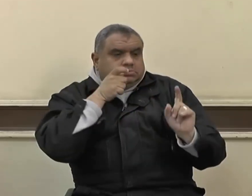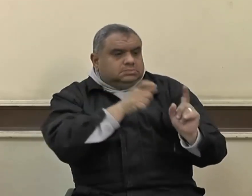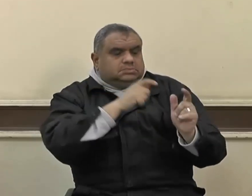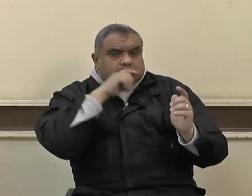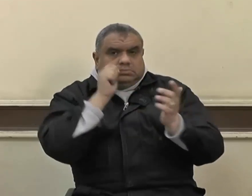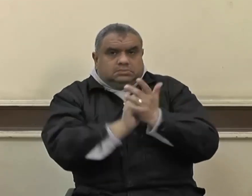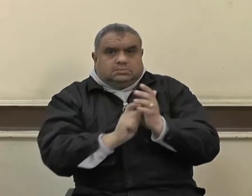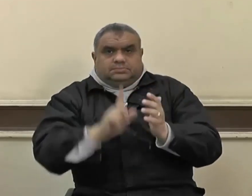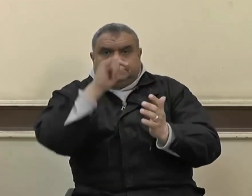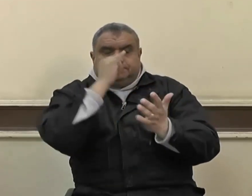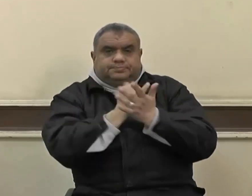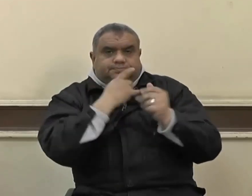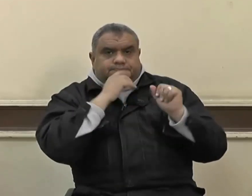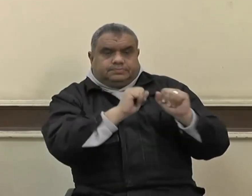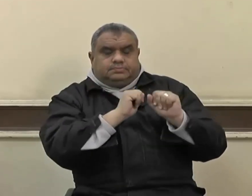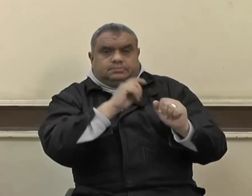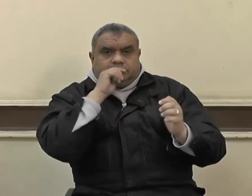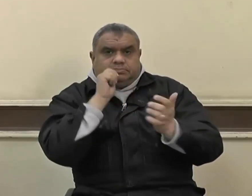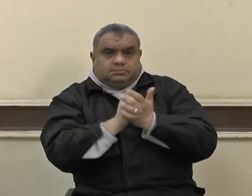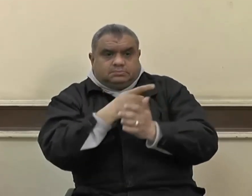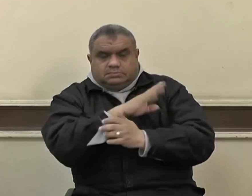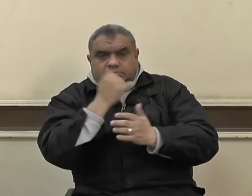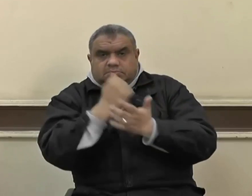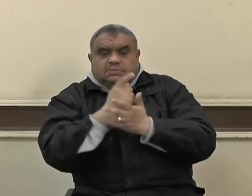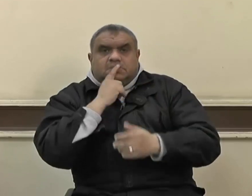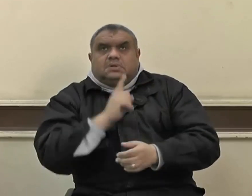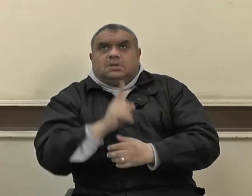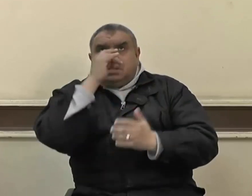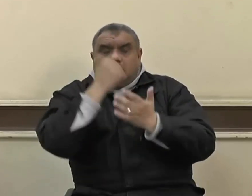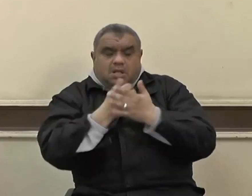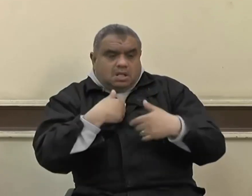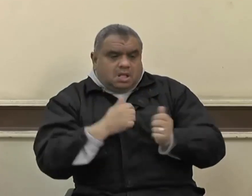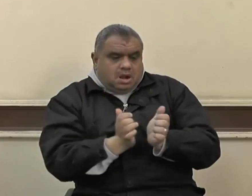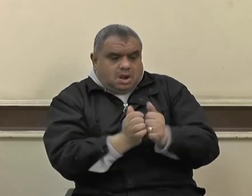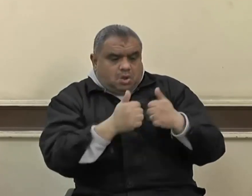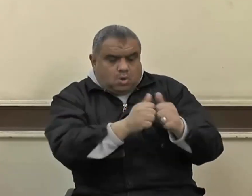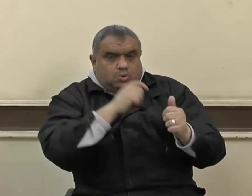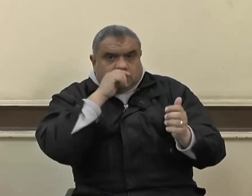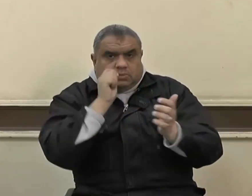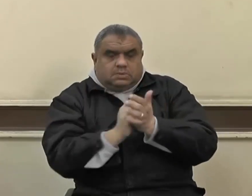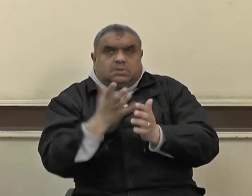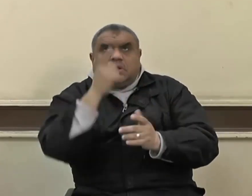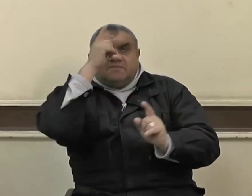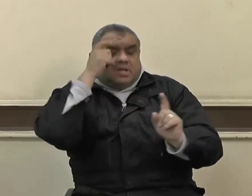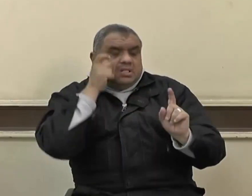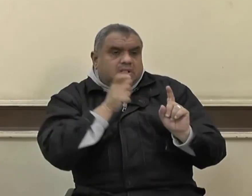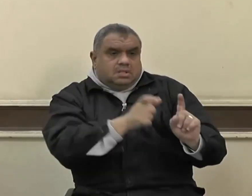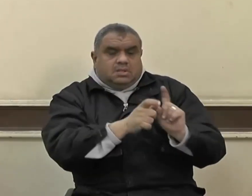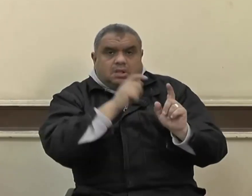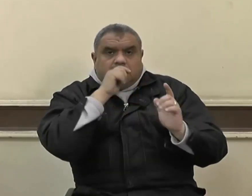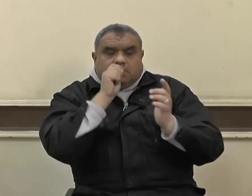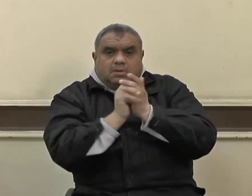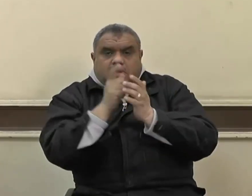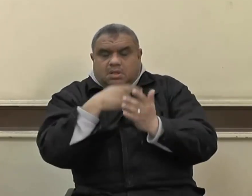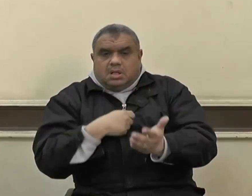قد كافأتموه وأي معروف يوازي أو يضاهي بذل الإنسان روحه